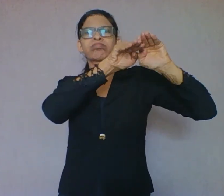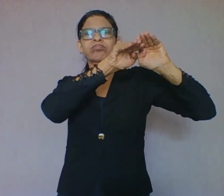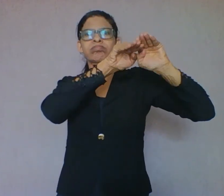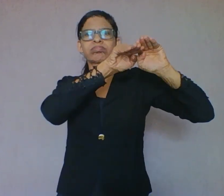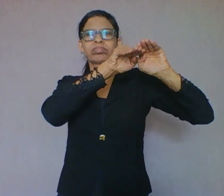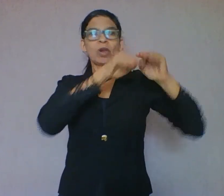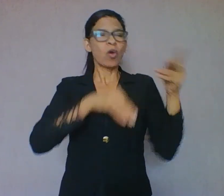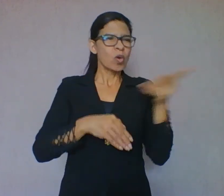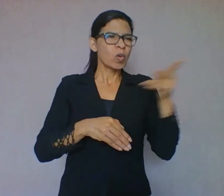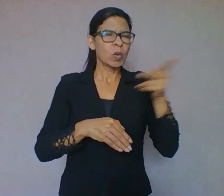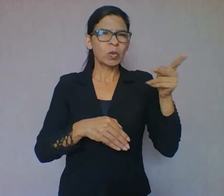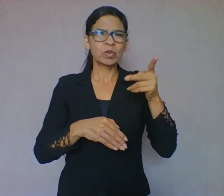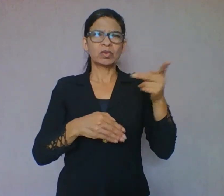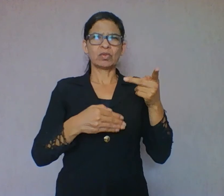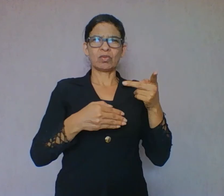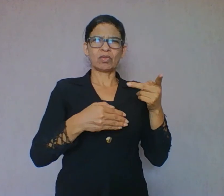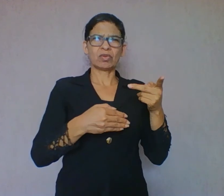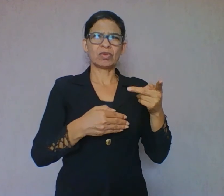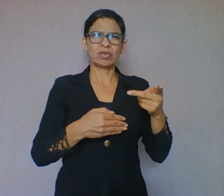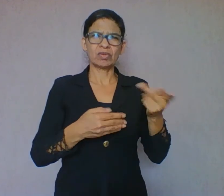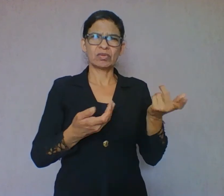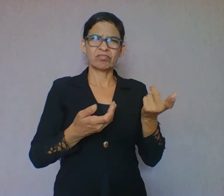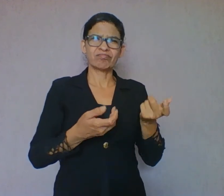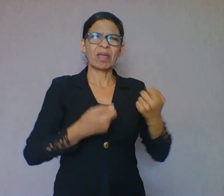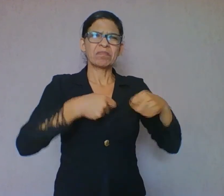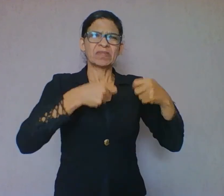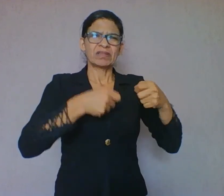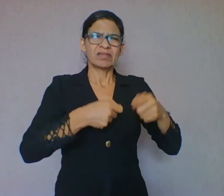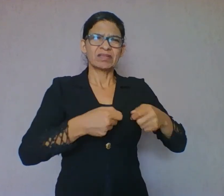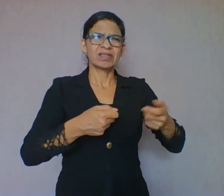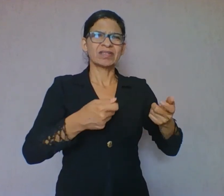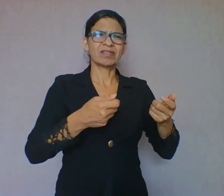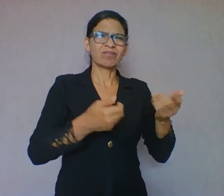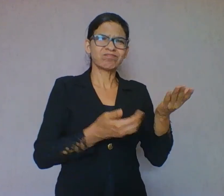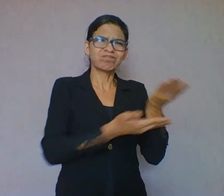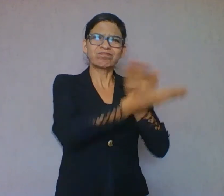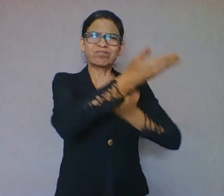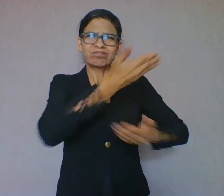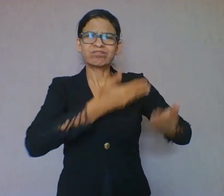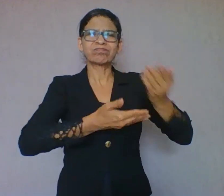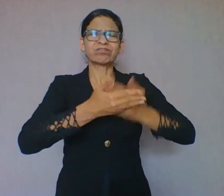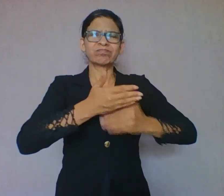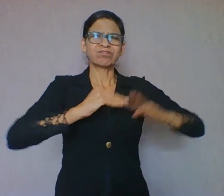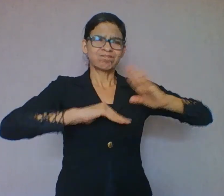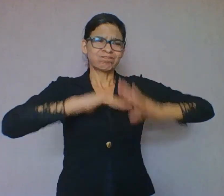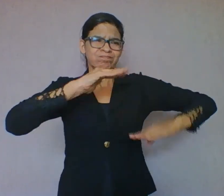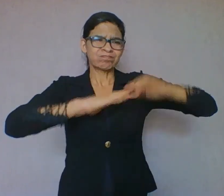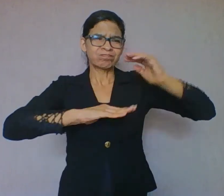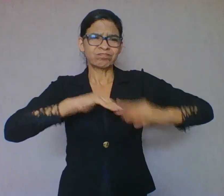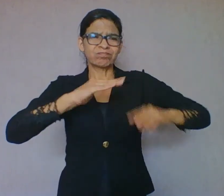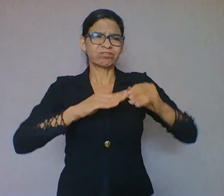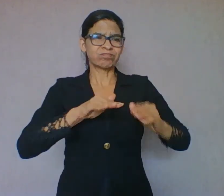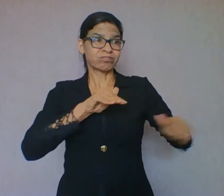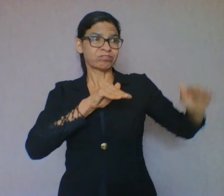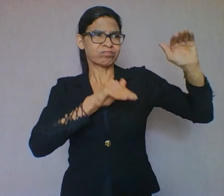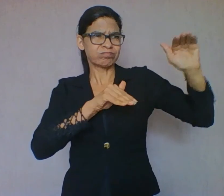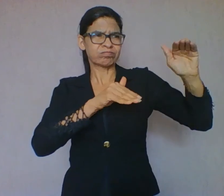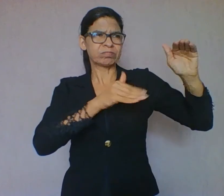pois o texto é recriado, reconstruído pelo leitor, nem sempre como o autor desejava. No momento da leitura, o leitor está em